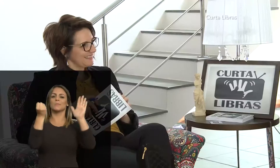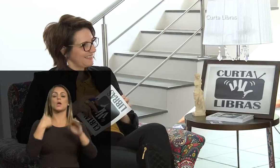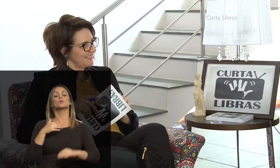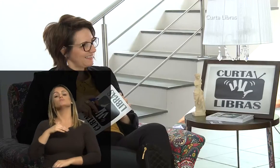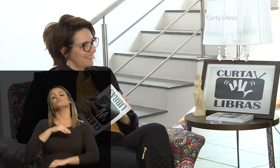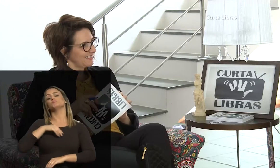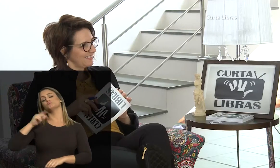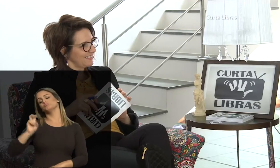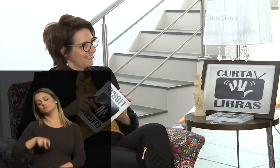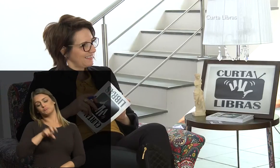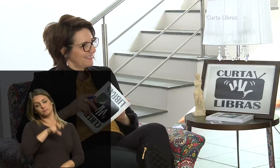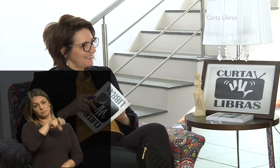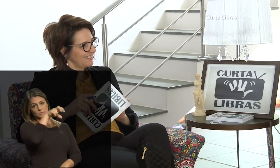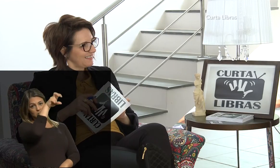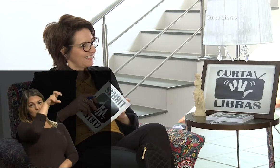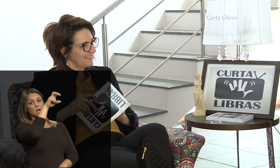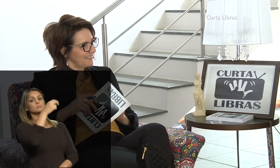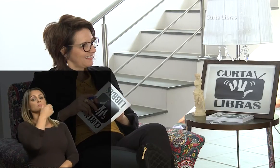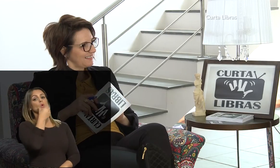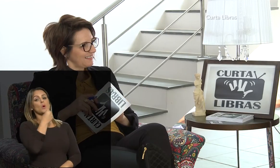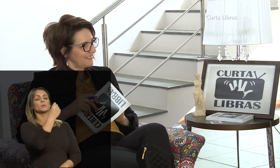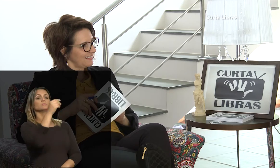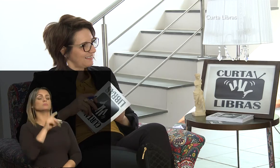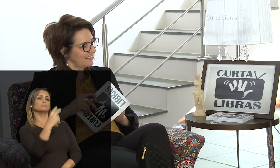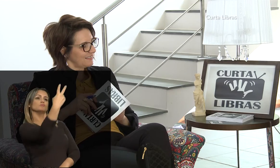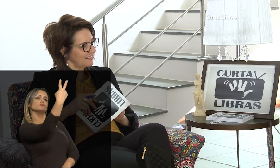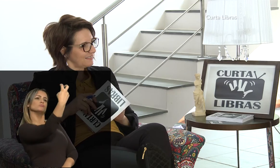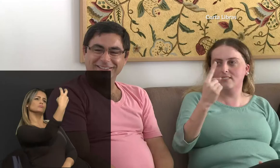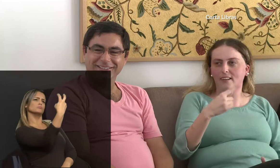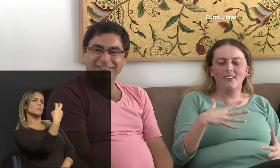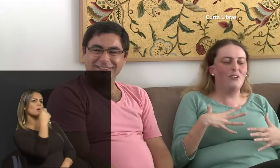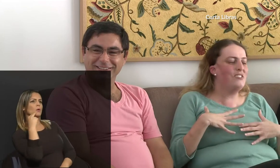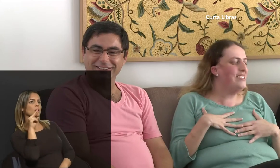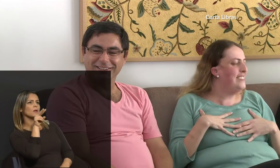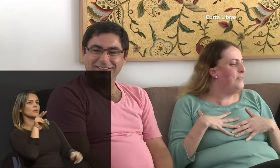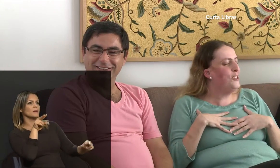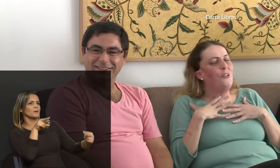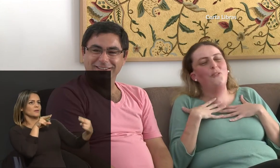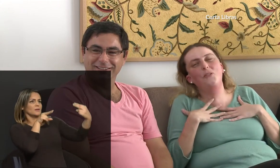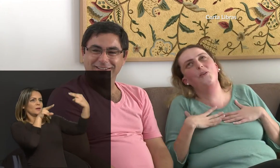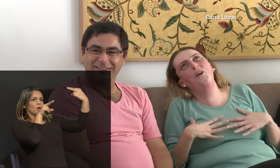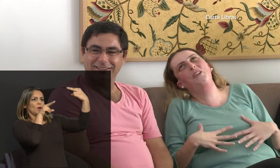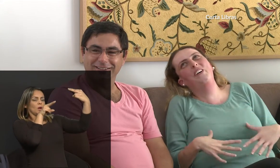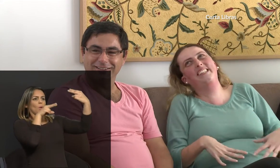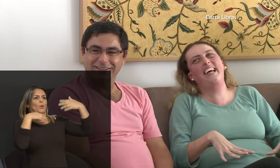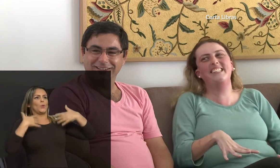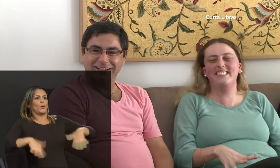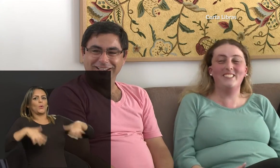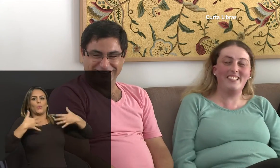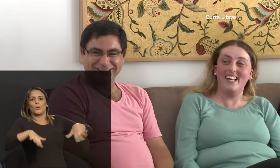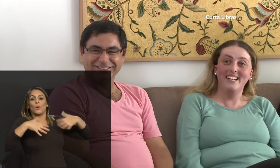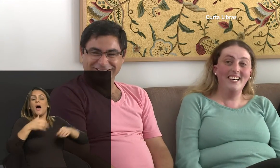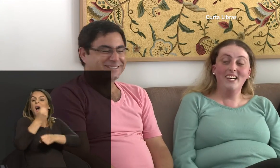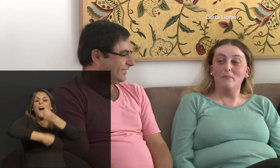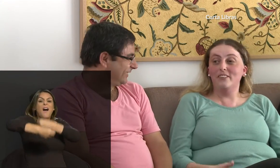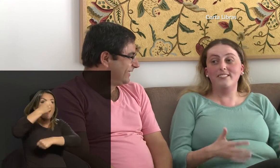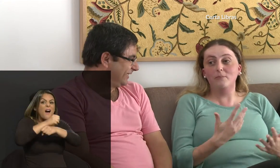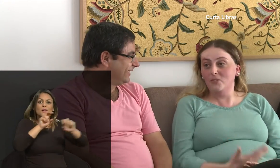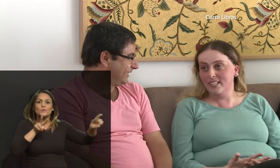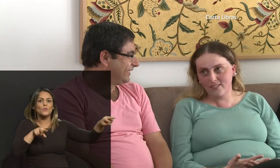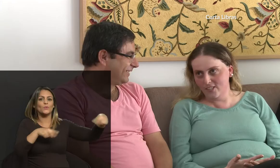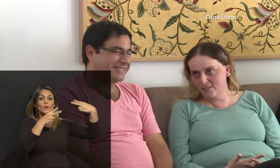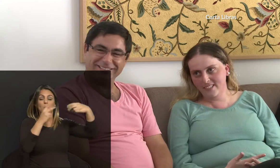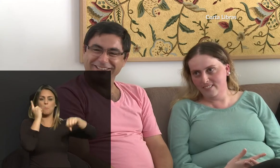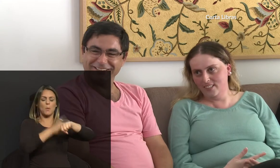numa parede. E aí eu via, uma escada. E ele veio subindo, assim, ah, nossa, me deu tudo por dentro, assim, porque